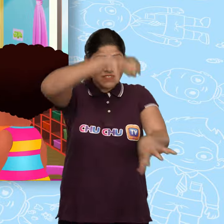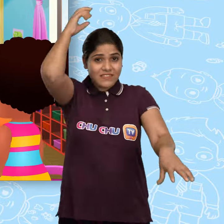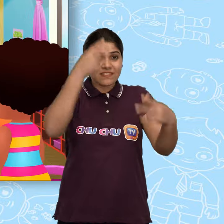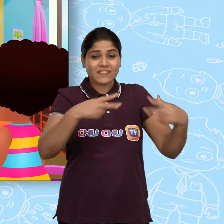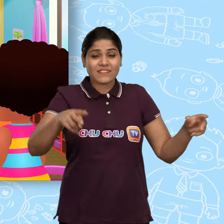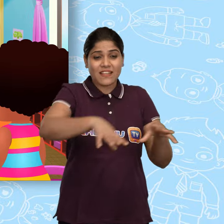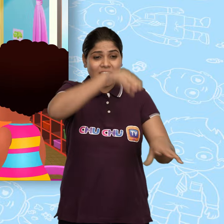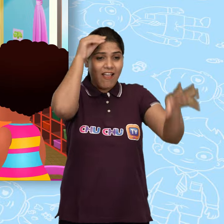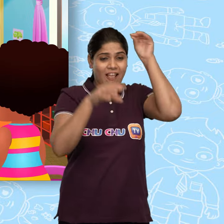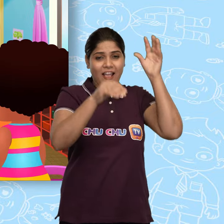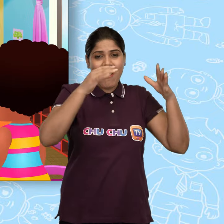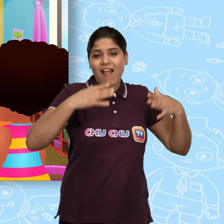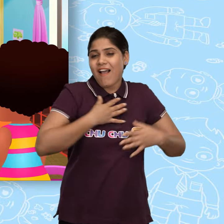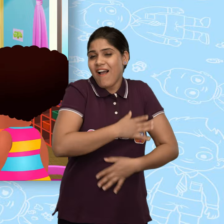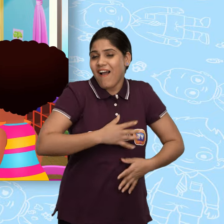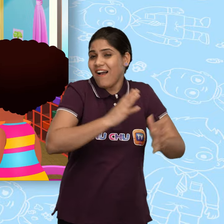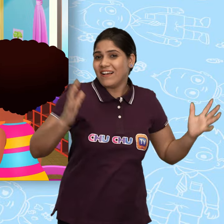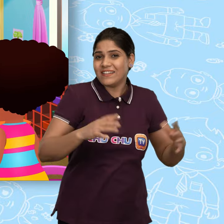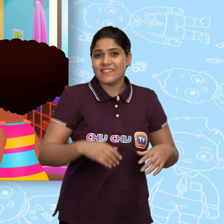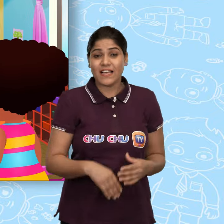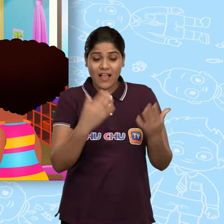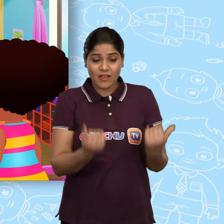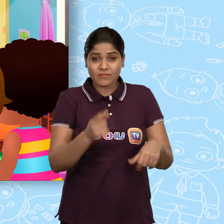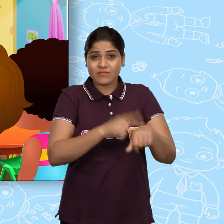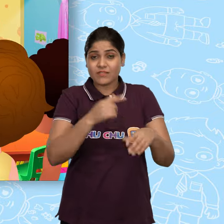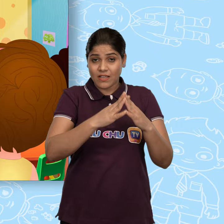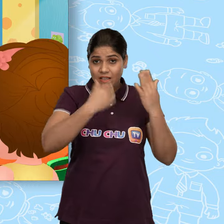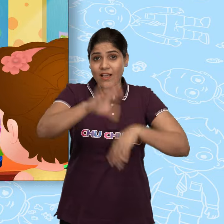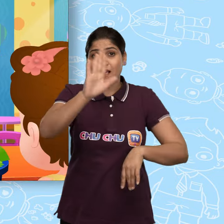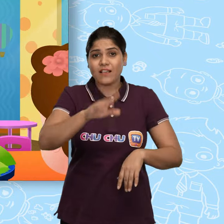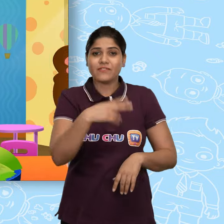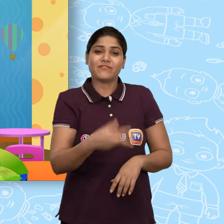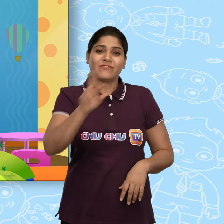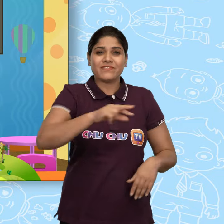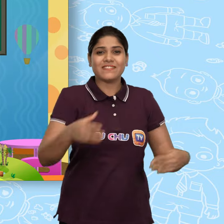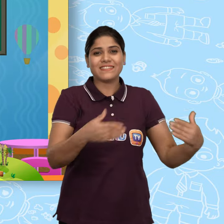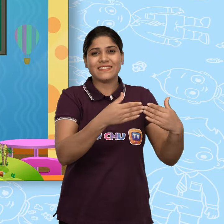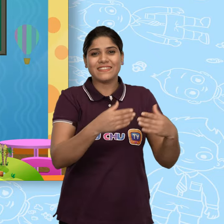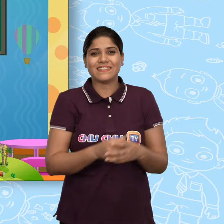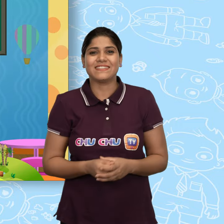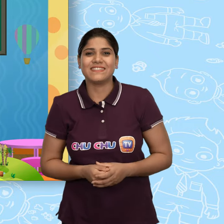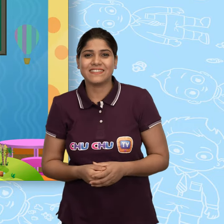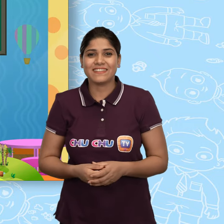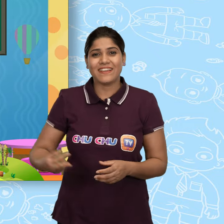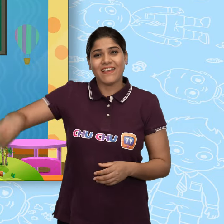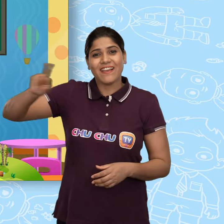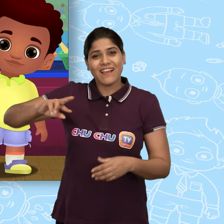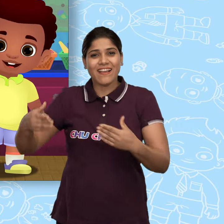चानवरों के बारे में सीकर बहुत मज़ा आया अब वक्त है घर जाने का फिर मिलेंगे फिर